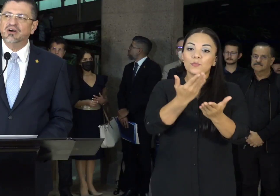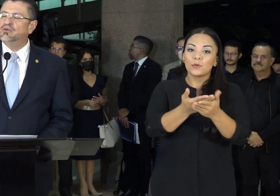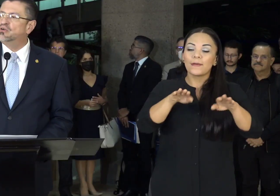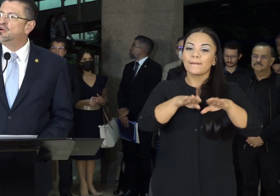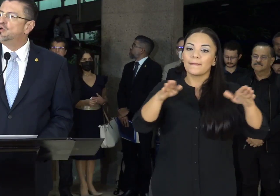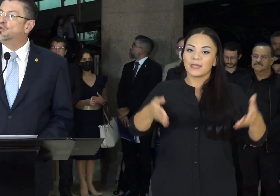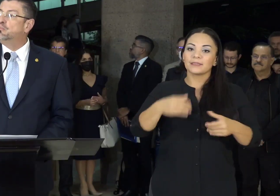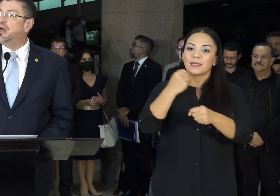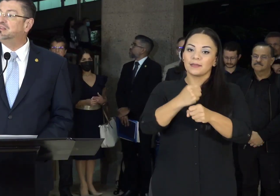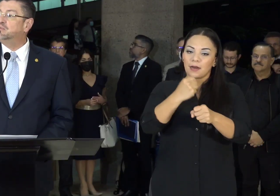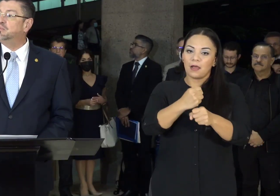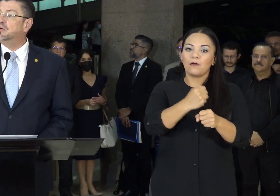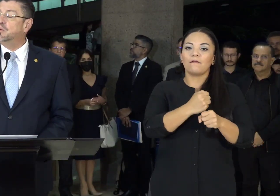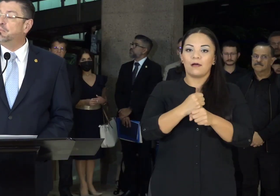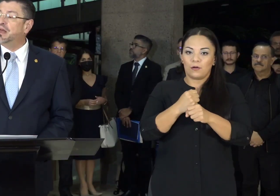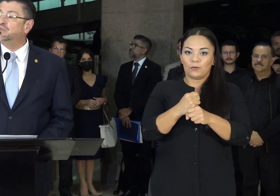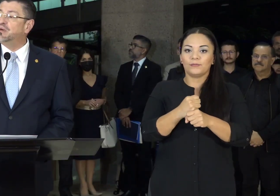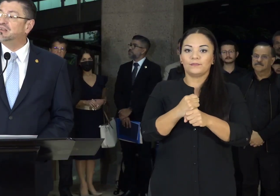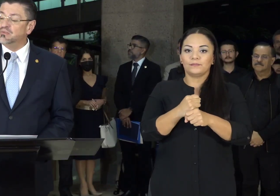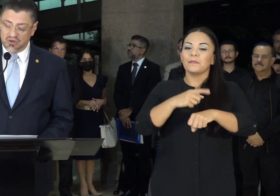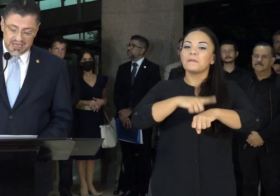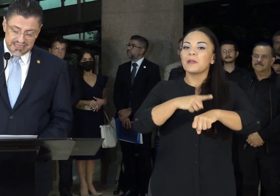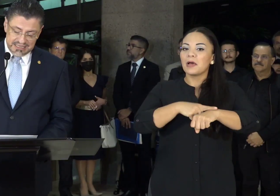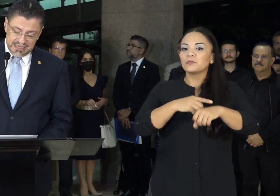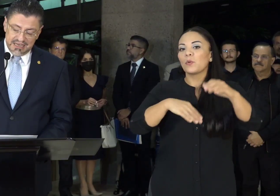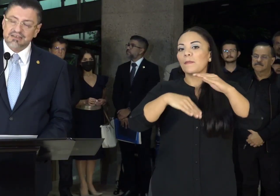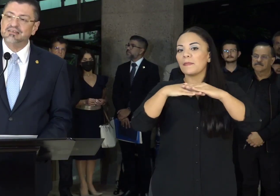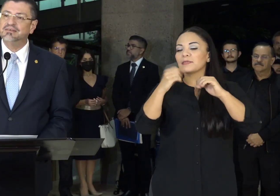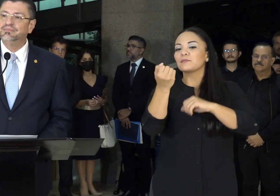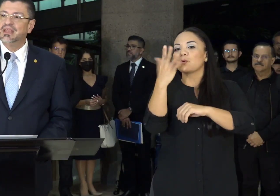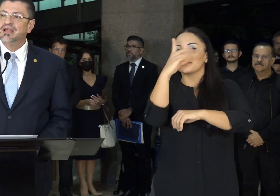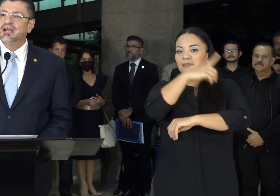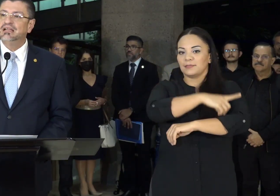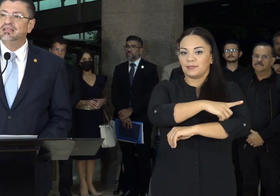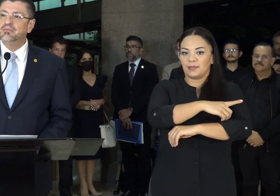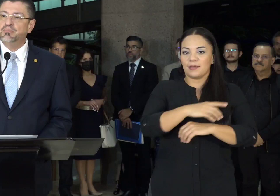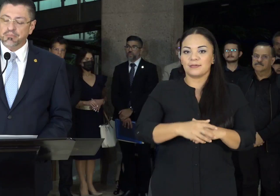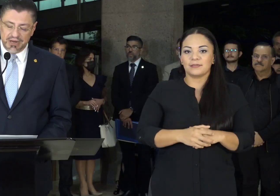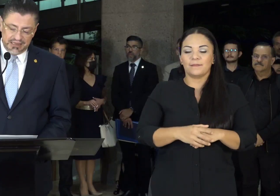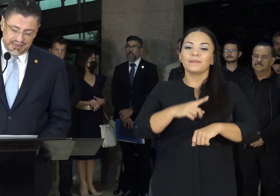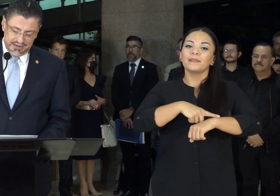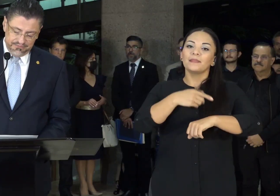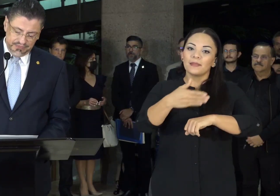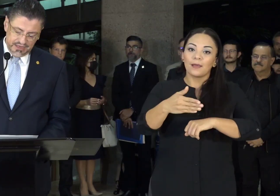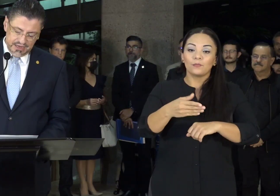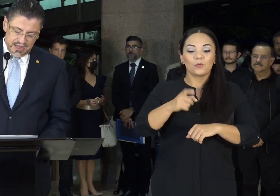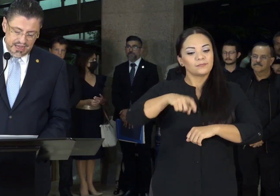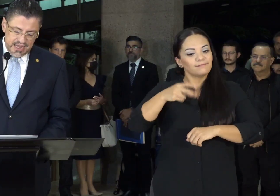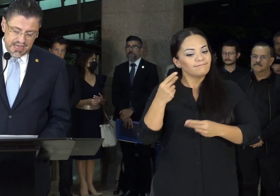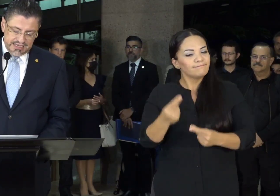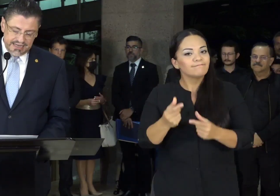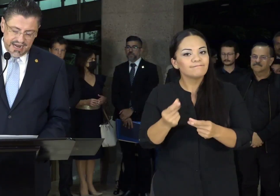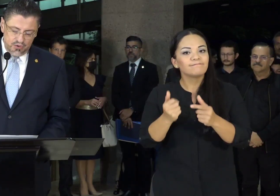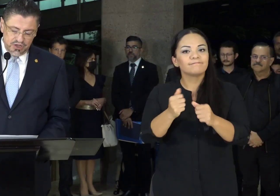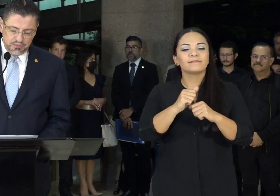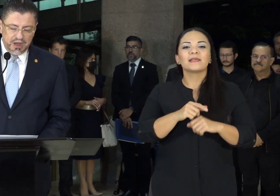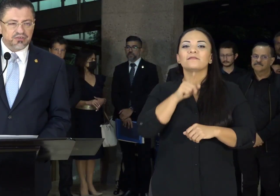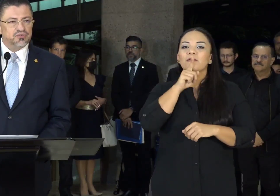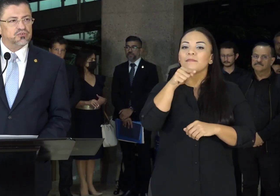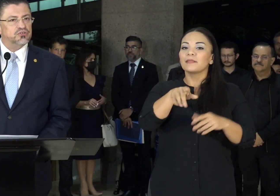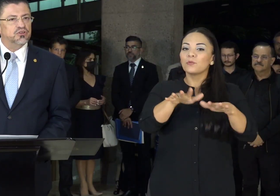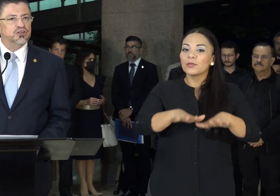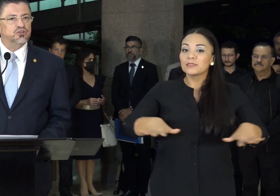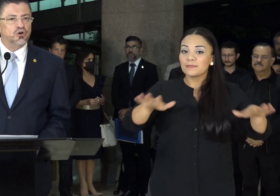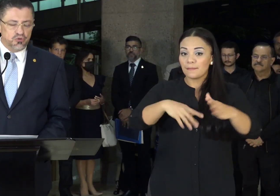mesa de trabajo con un plazo máximo de 15 días. El tiempo aprieta y será un